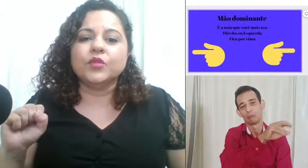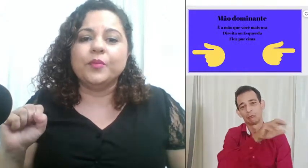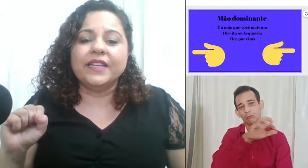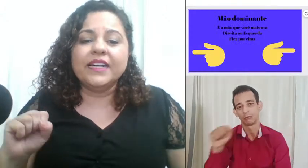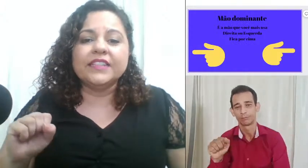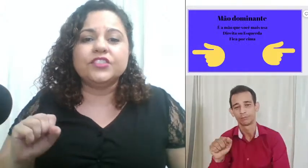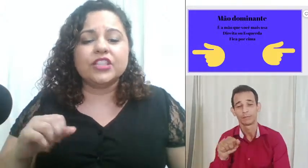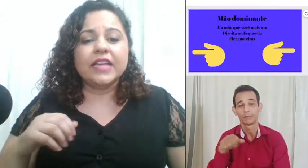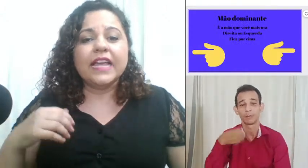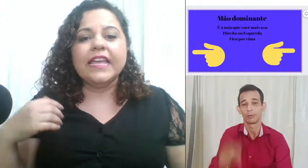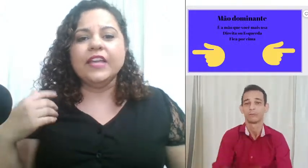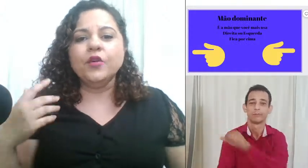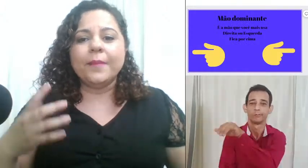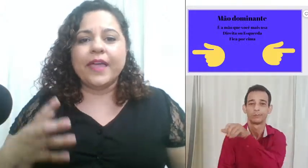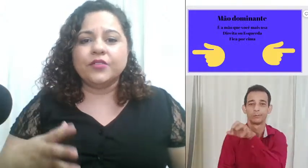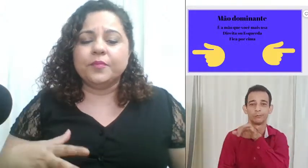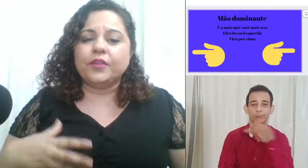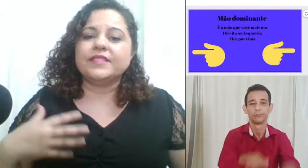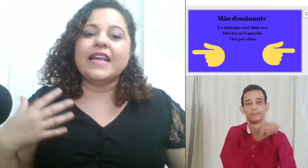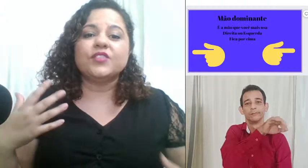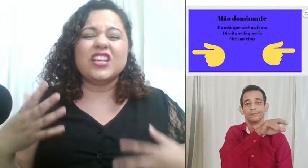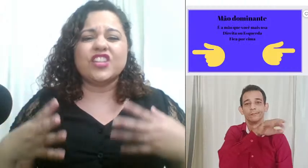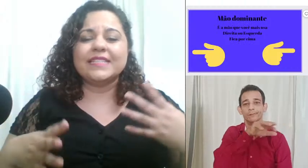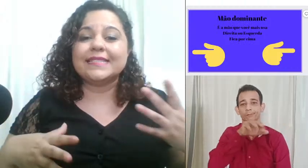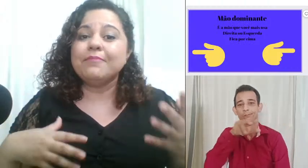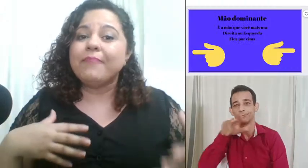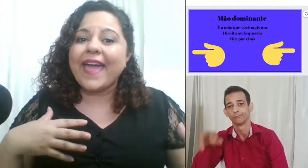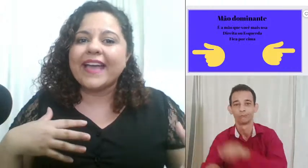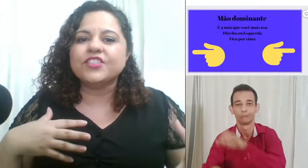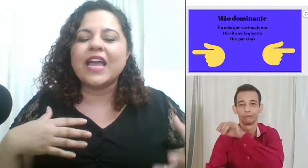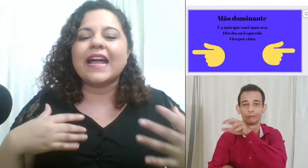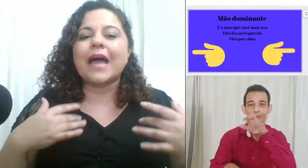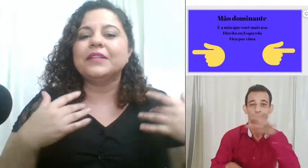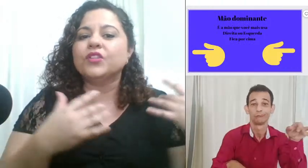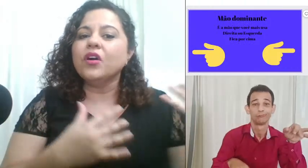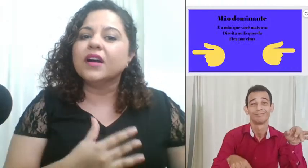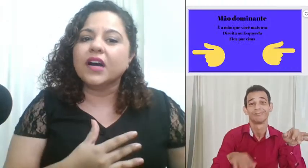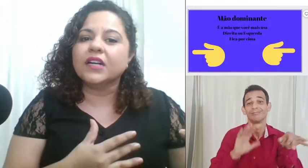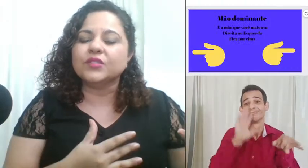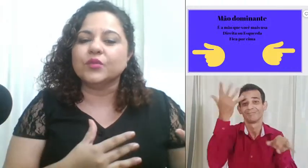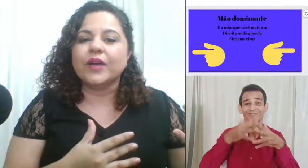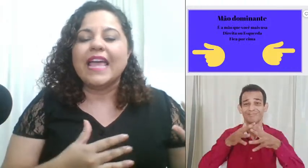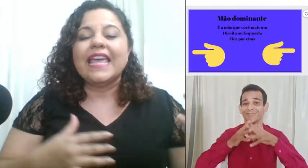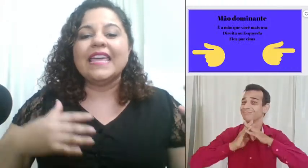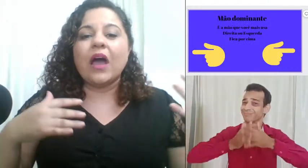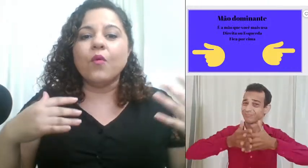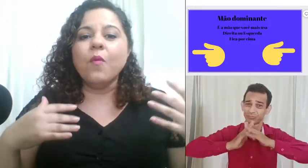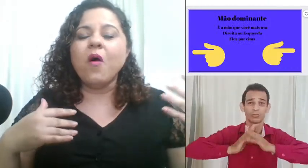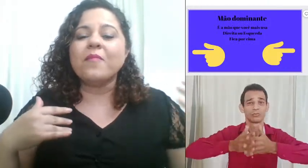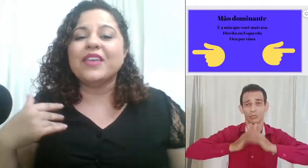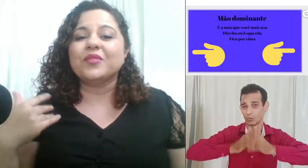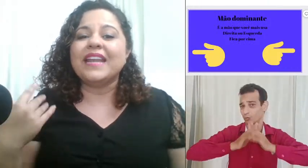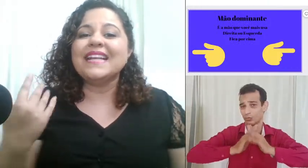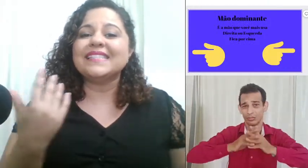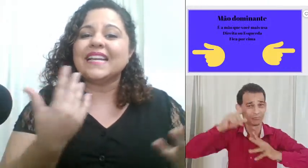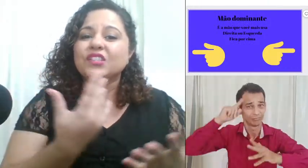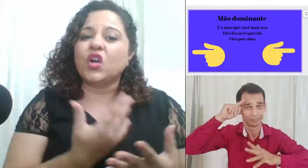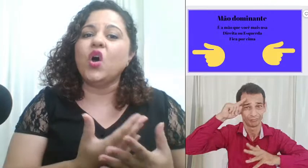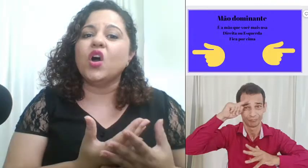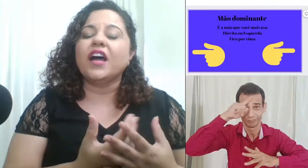dominante e no meio do processo a gente se perde e acaba trocando em algum momento nessa troca